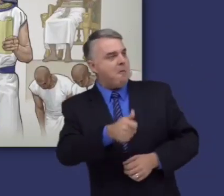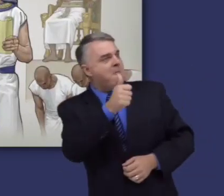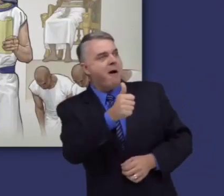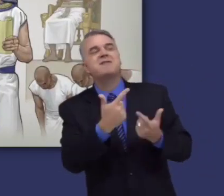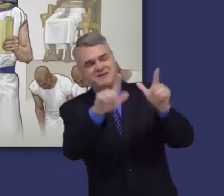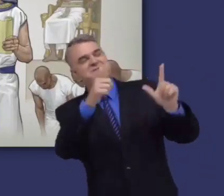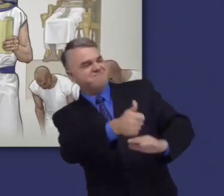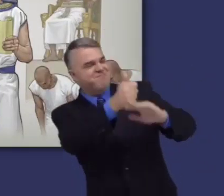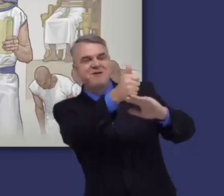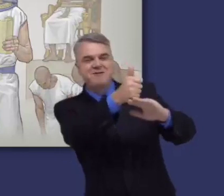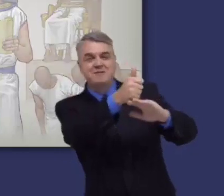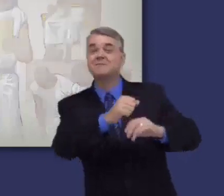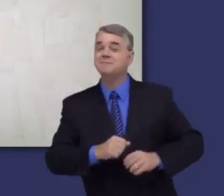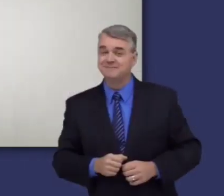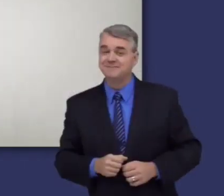ministro de Egipto.